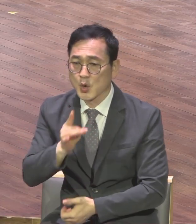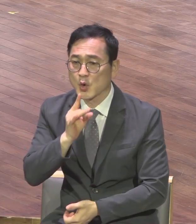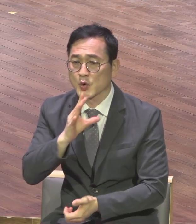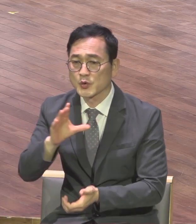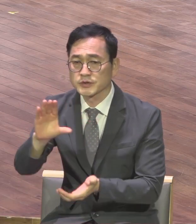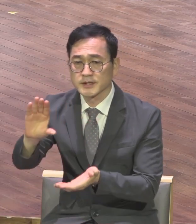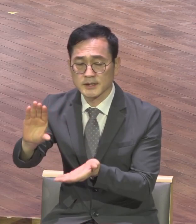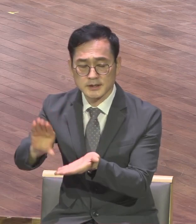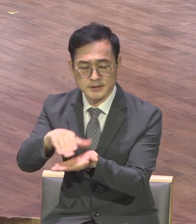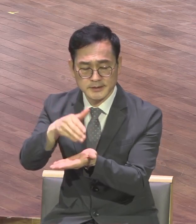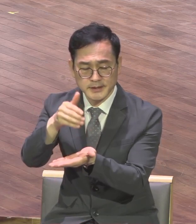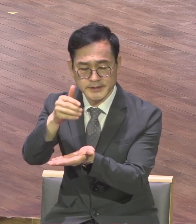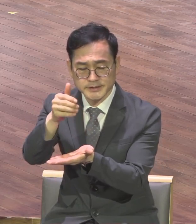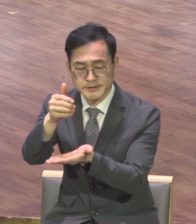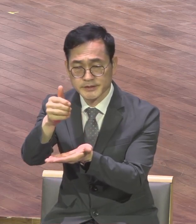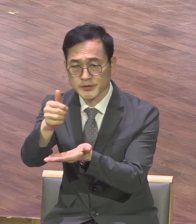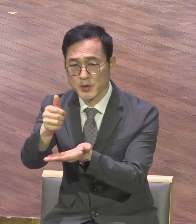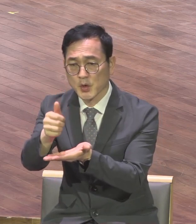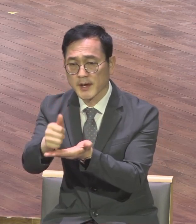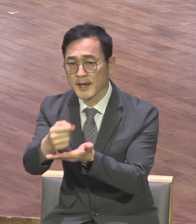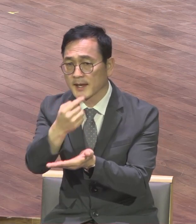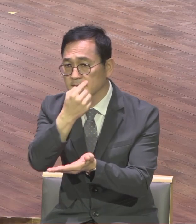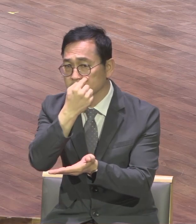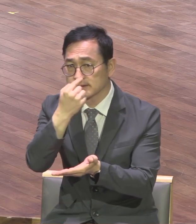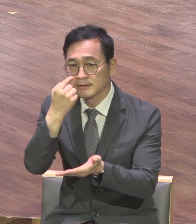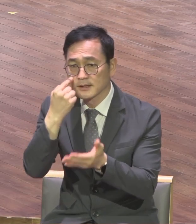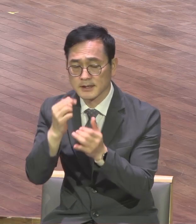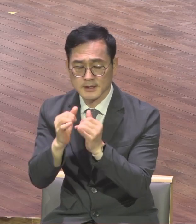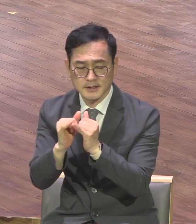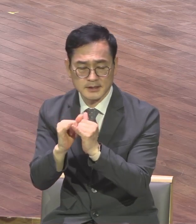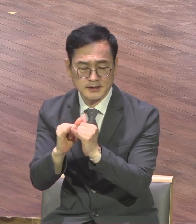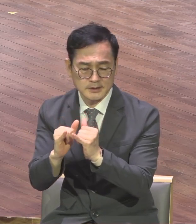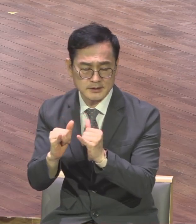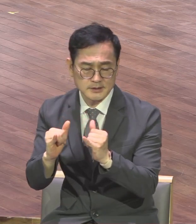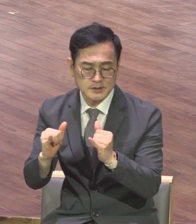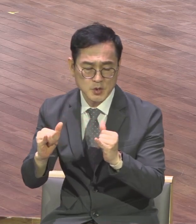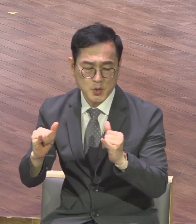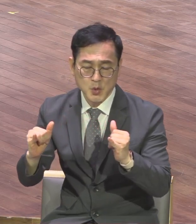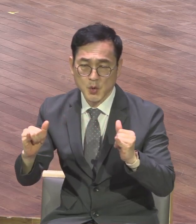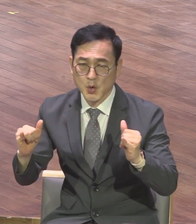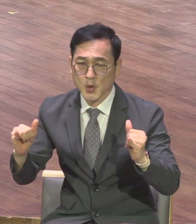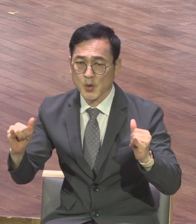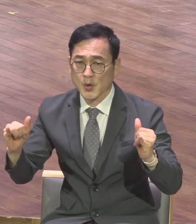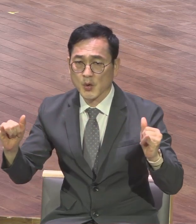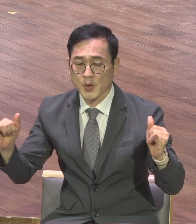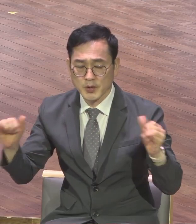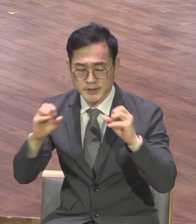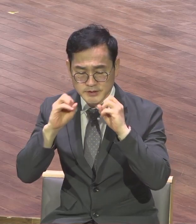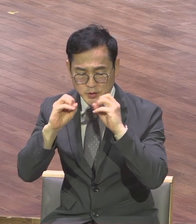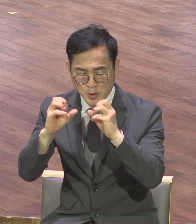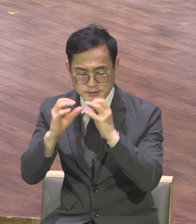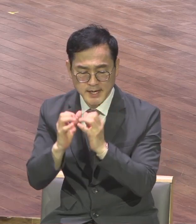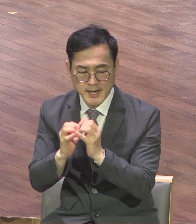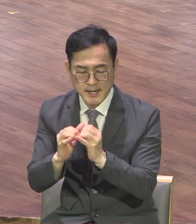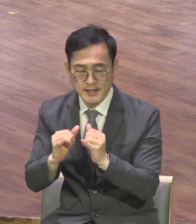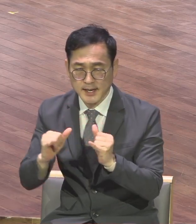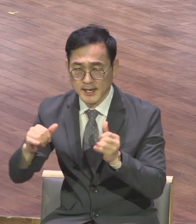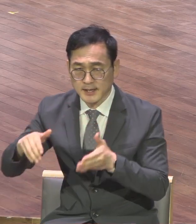오직 그리스도의 짐이대로 전동장에